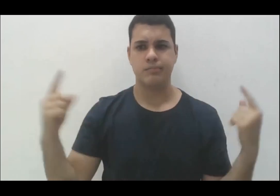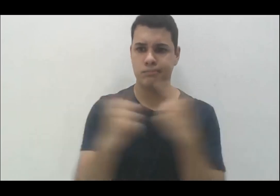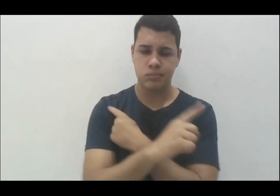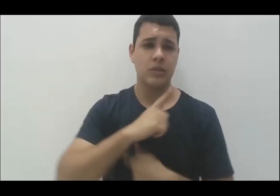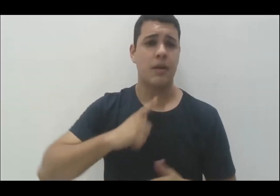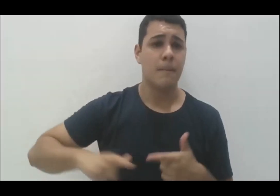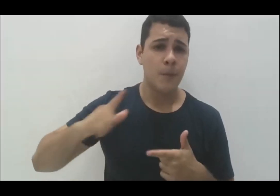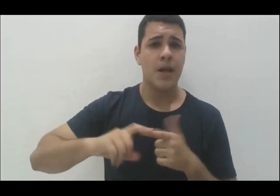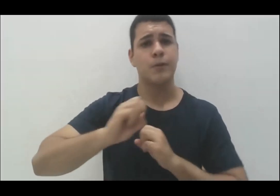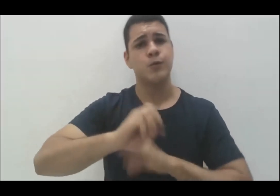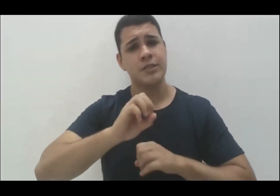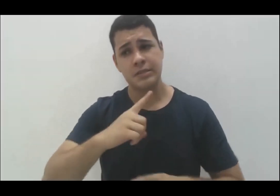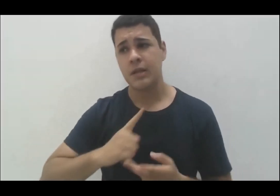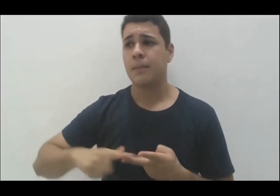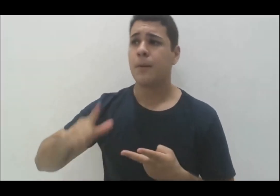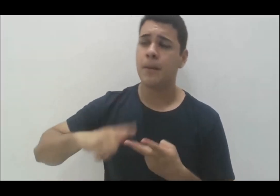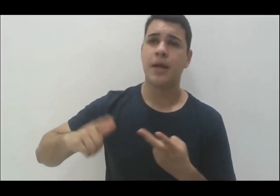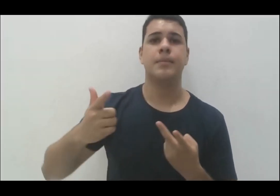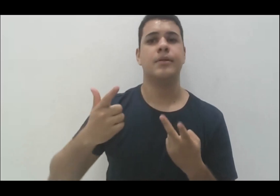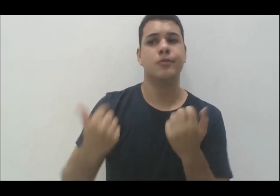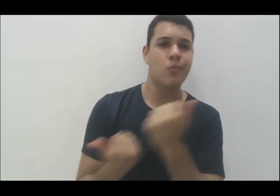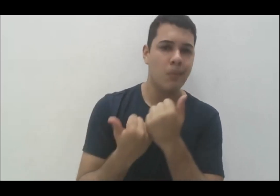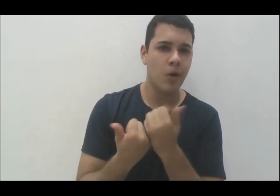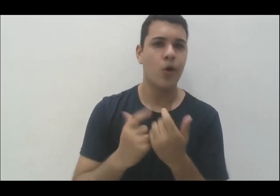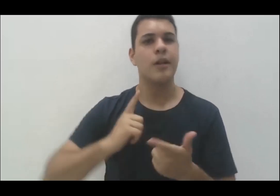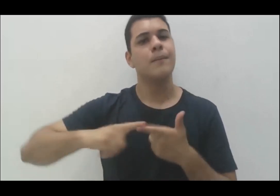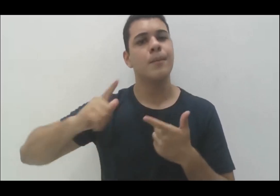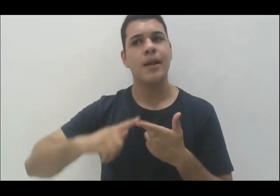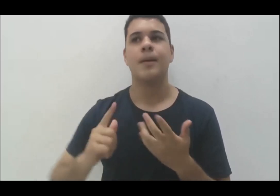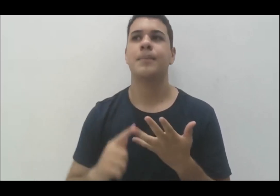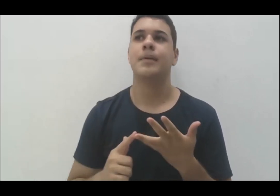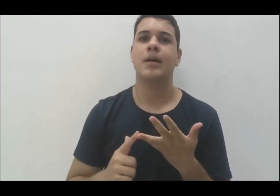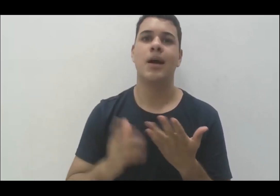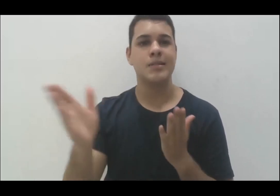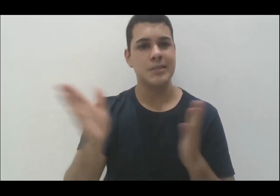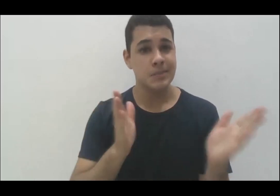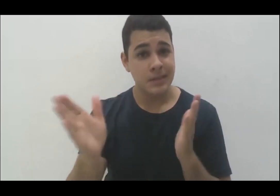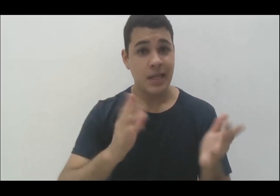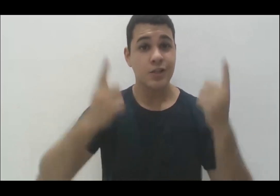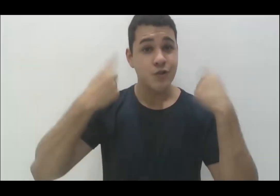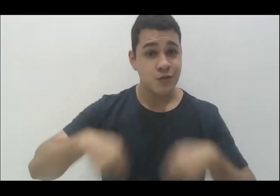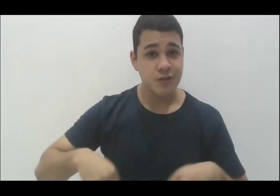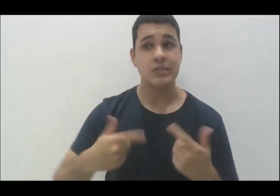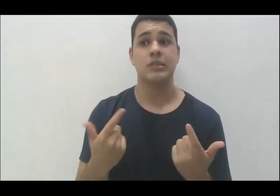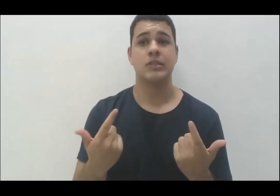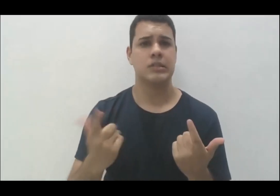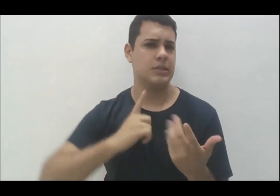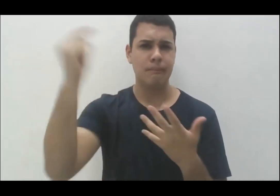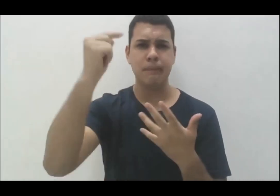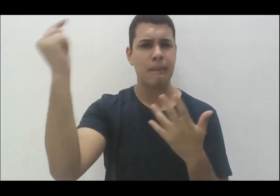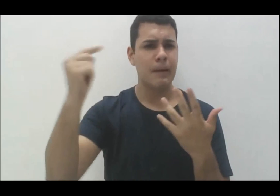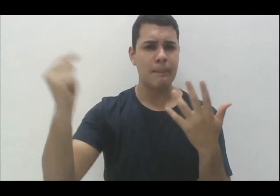no ensino, problemas nos suportes, problemas em acessibilidade física, em todas essas